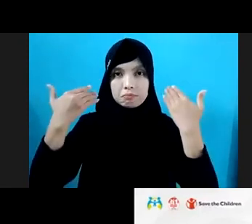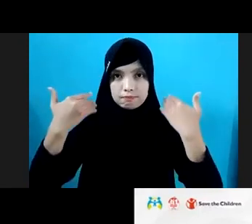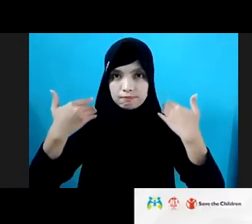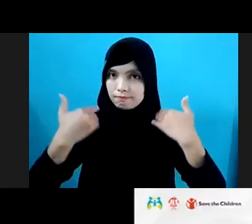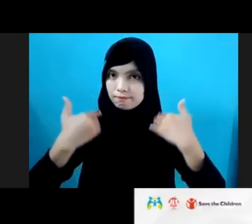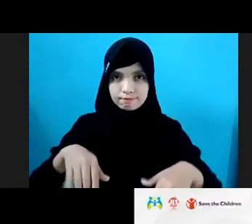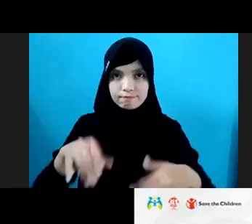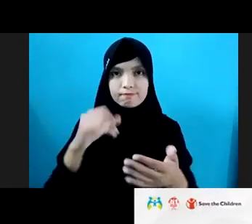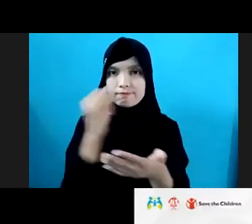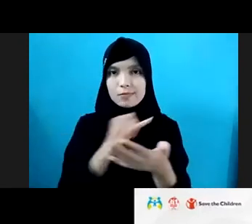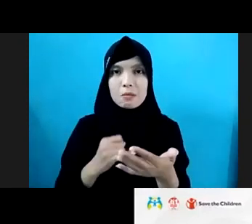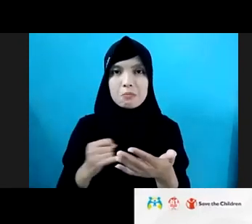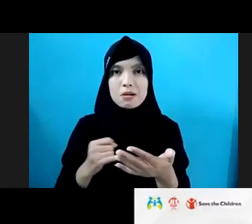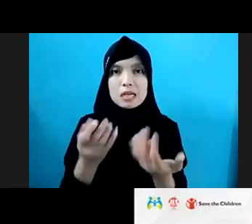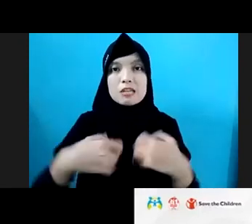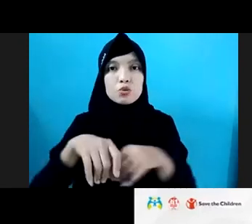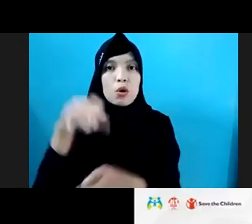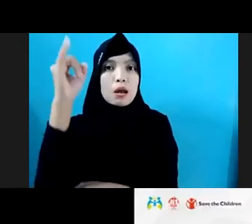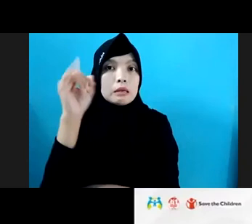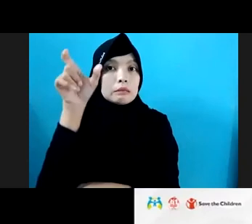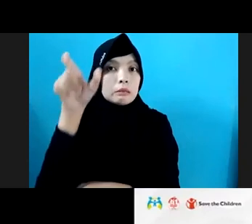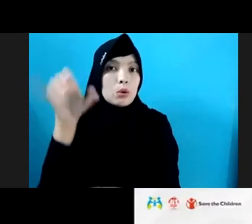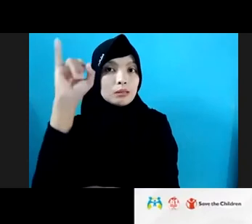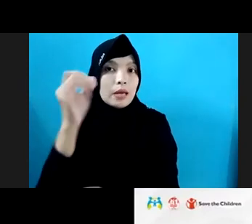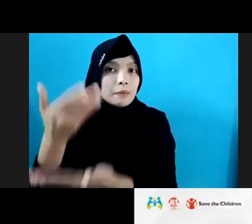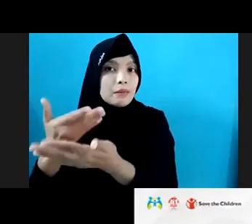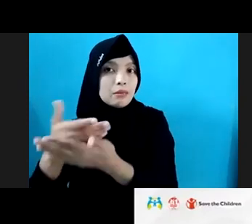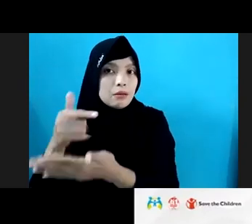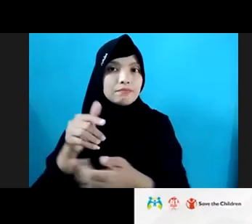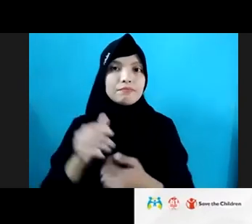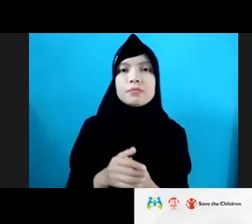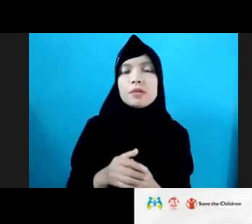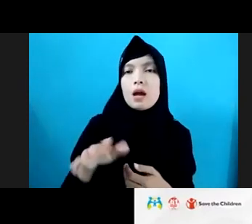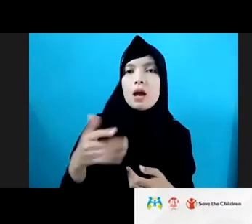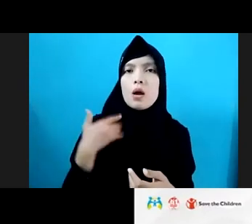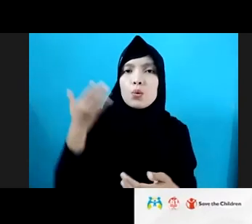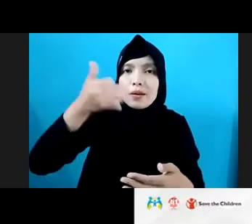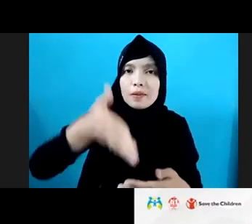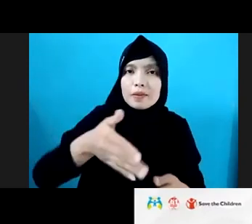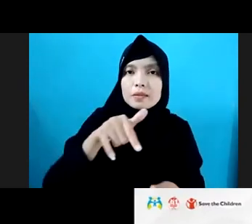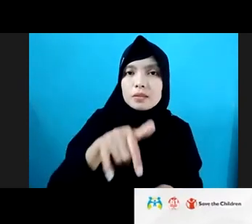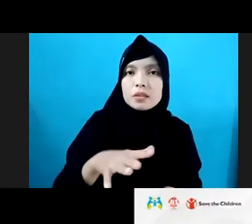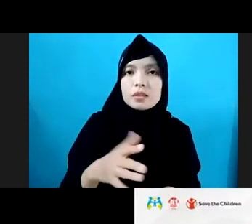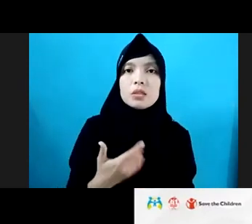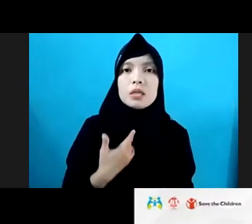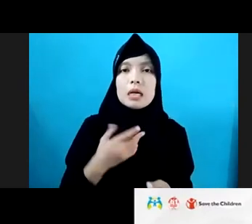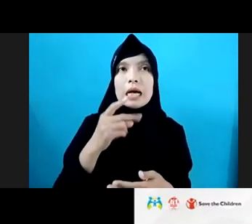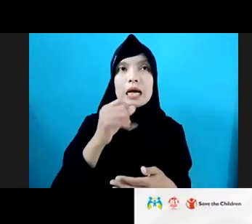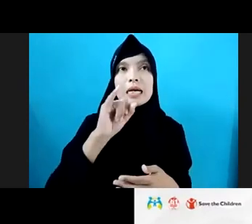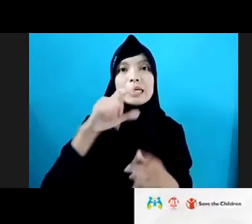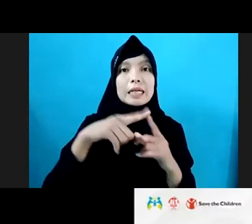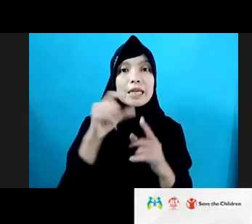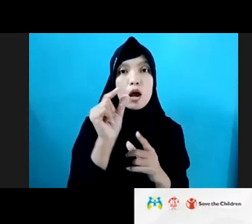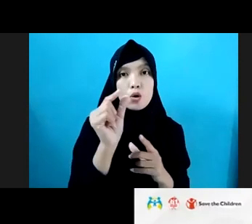keinginan si pelaku. Dan saya ke sana, juga di tempat, juga di Rio, juga di